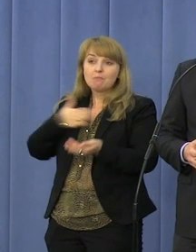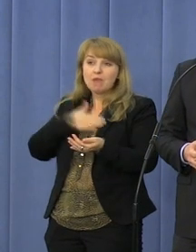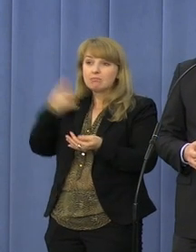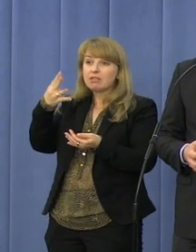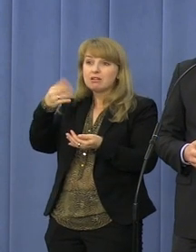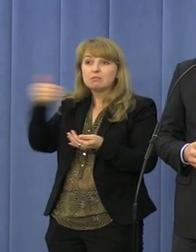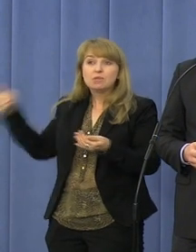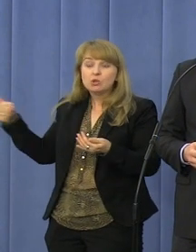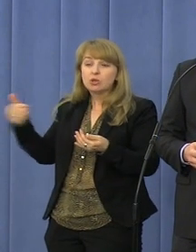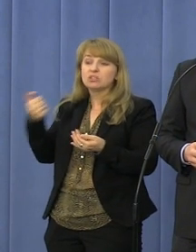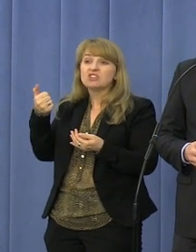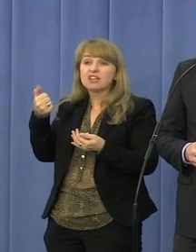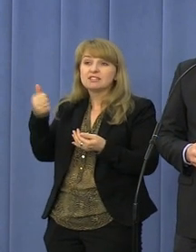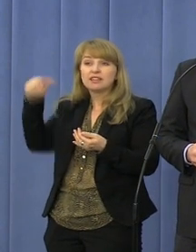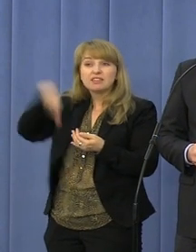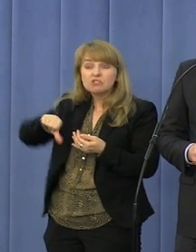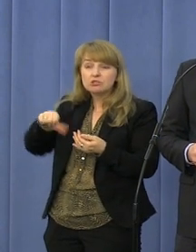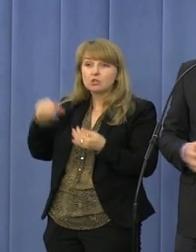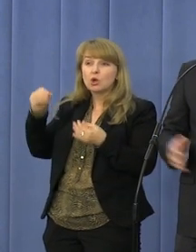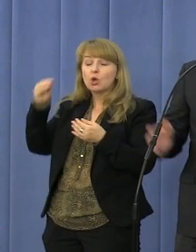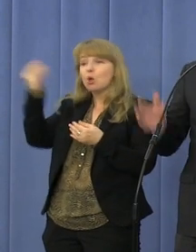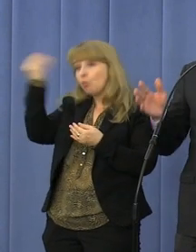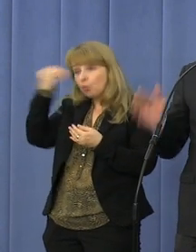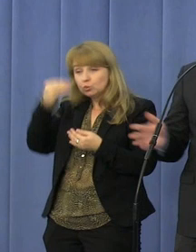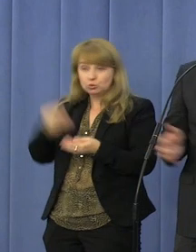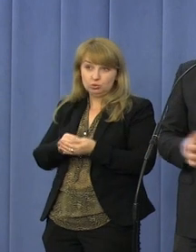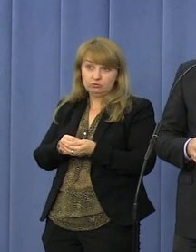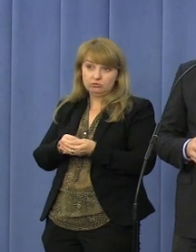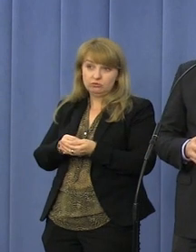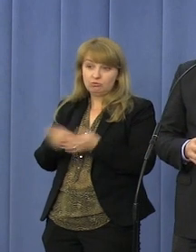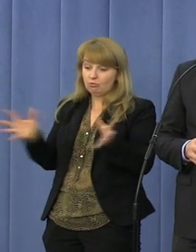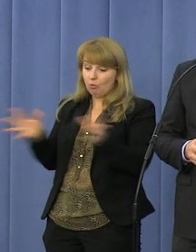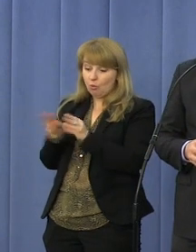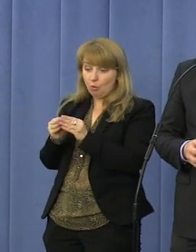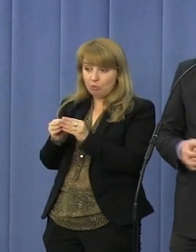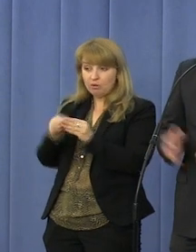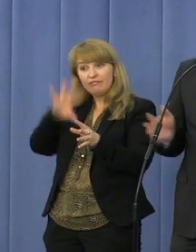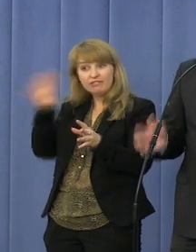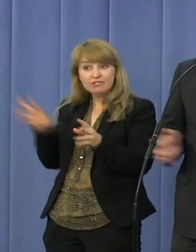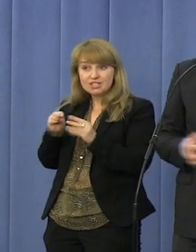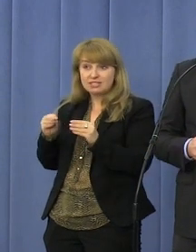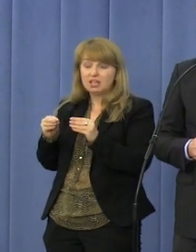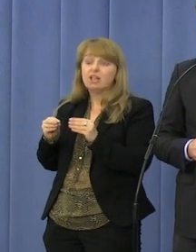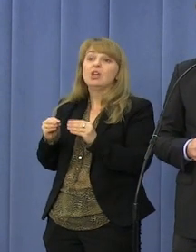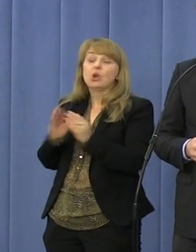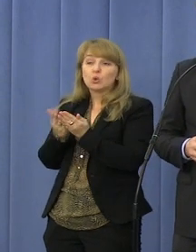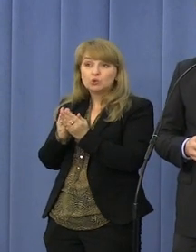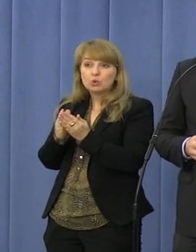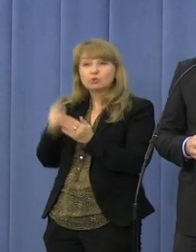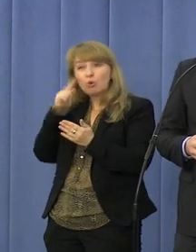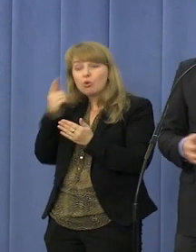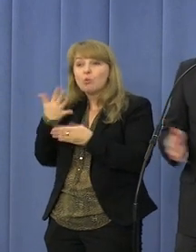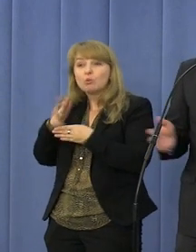miliony 600 tysięcy uczniów. Gdyby nawet komplet książek miał kosztować 50 złotych,